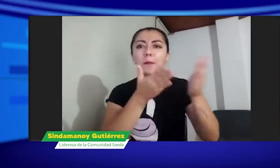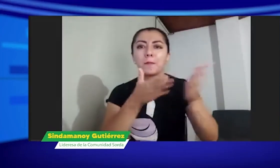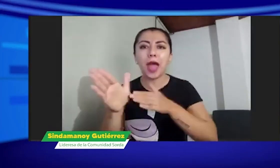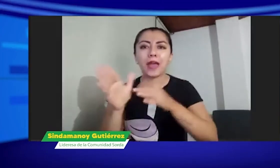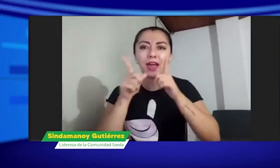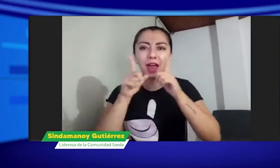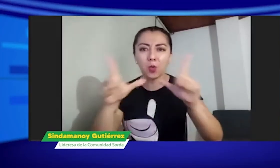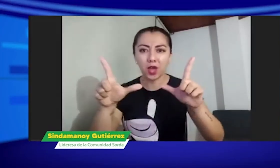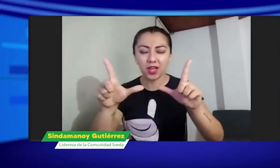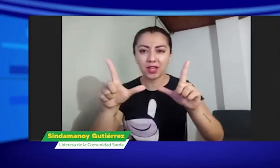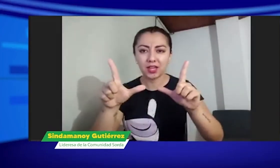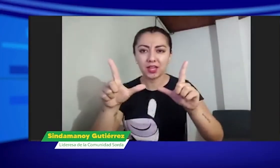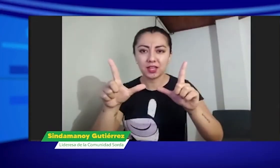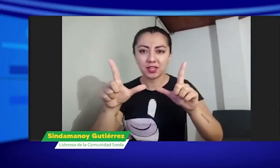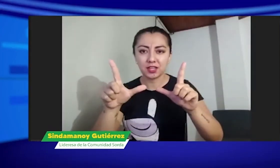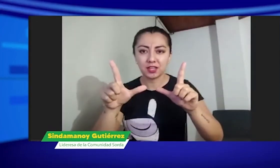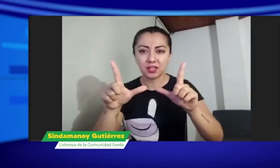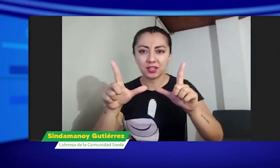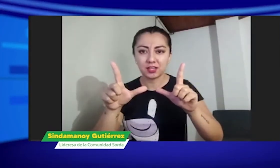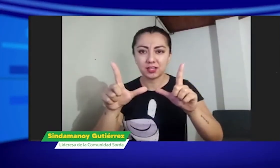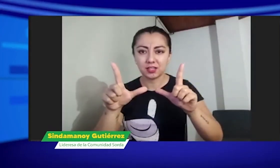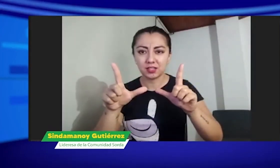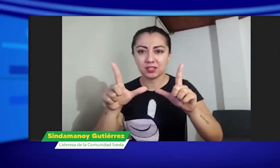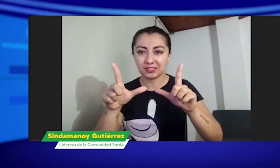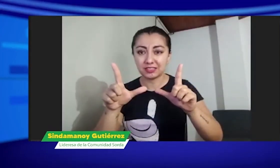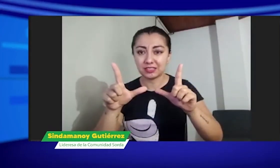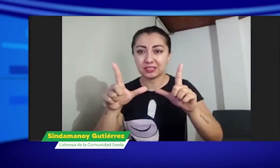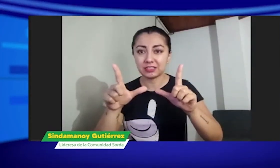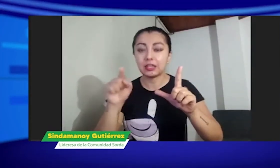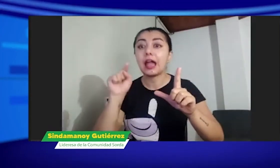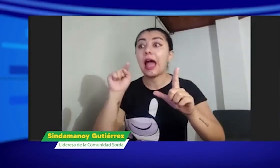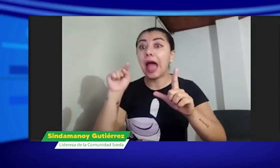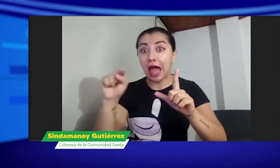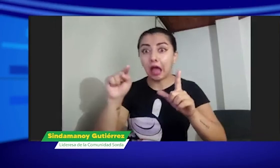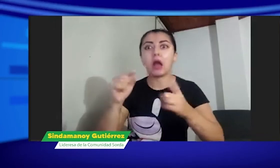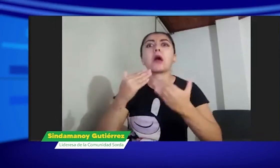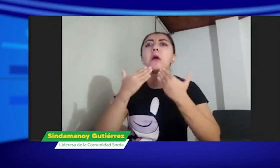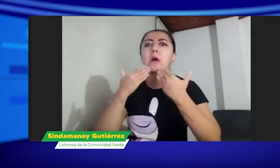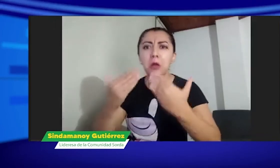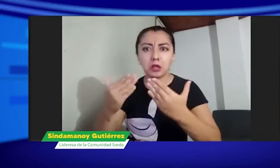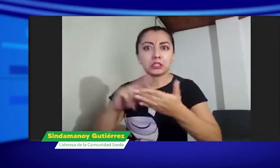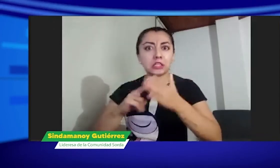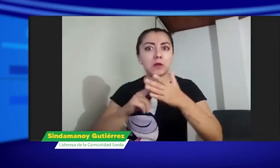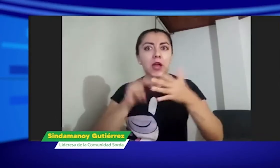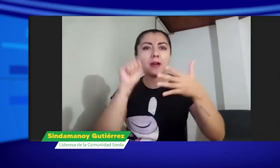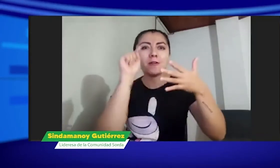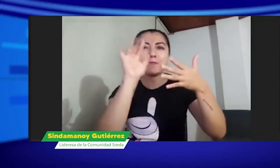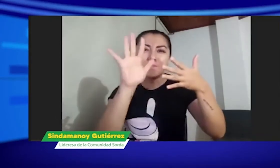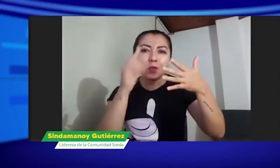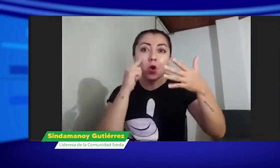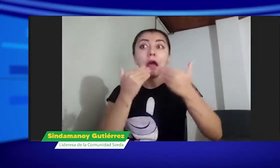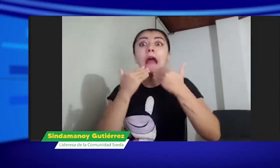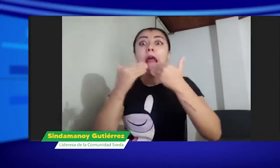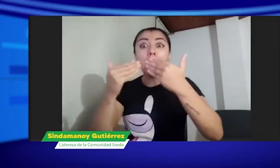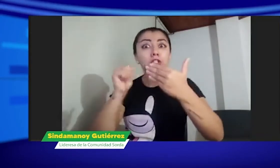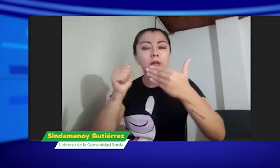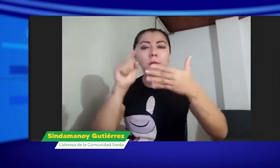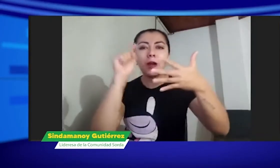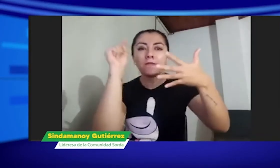También la ley de planeación lingüística, la 2049, tenemos que agradecer a esta